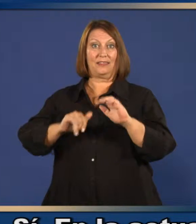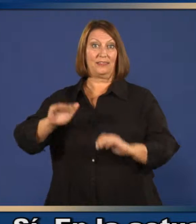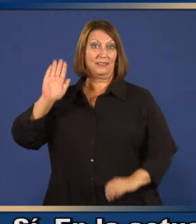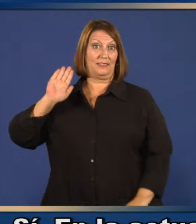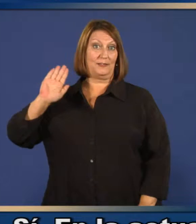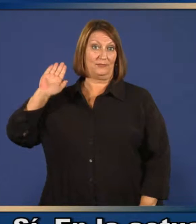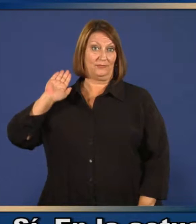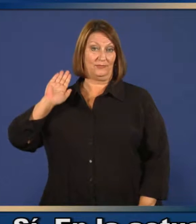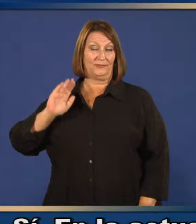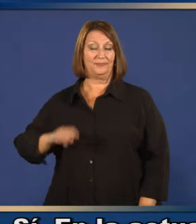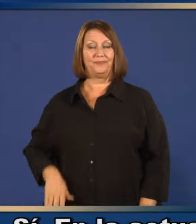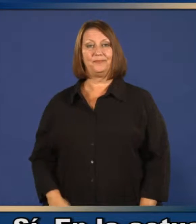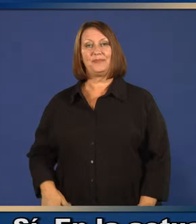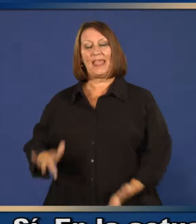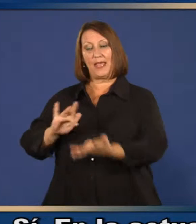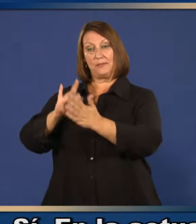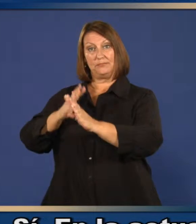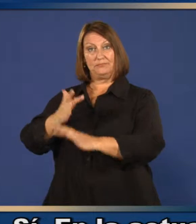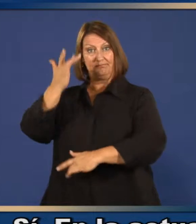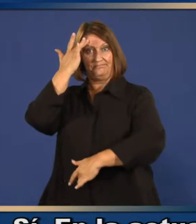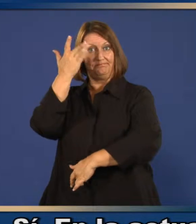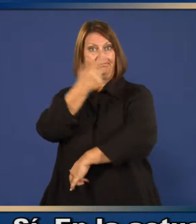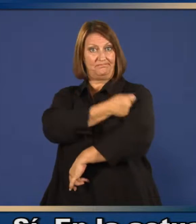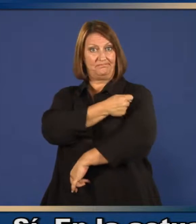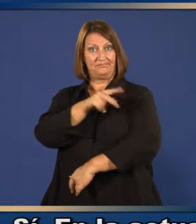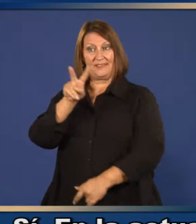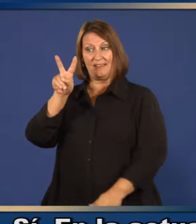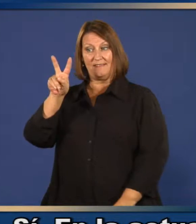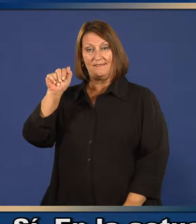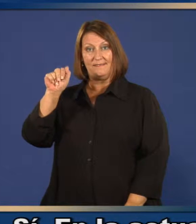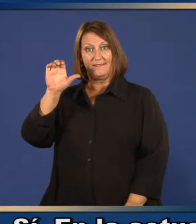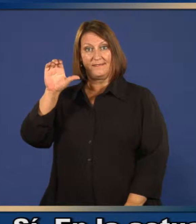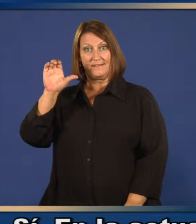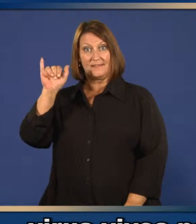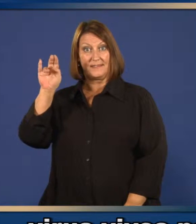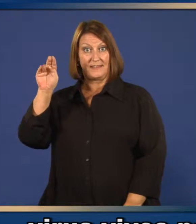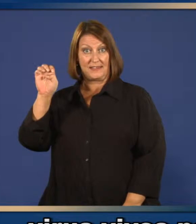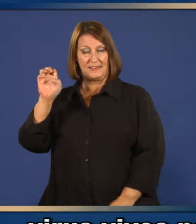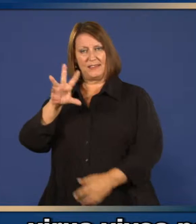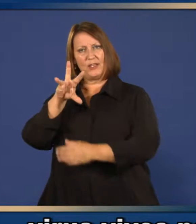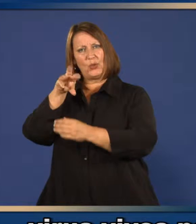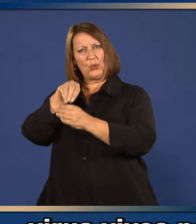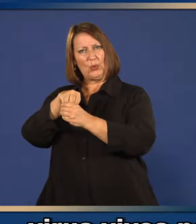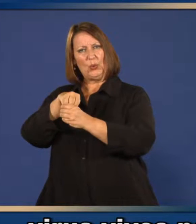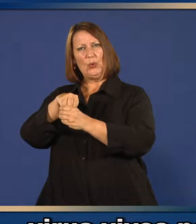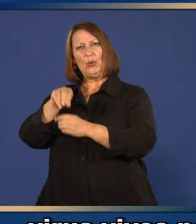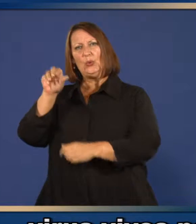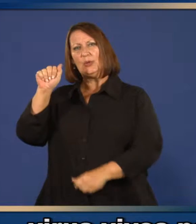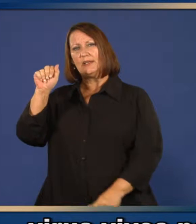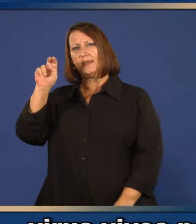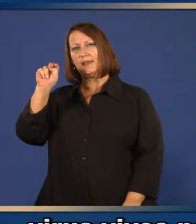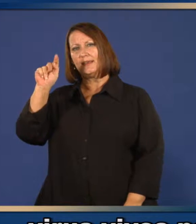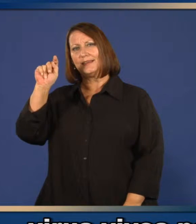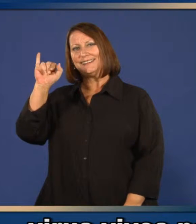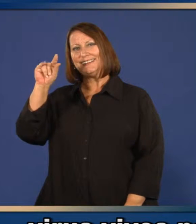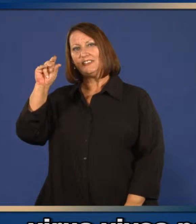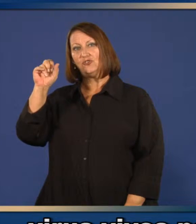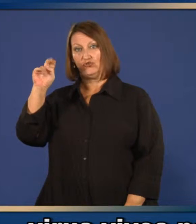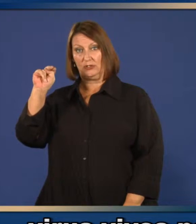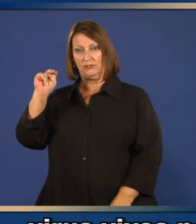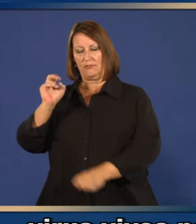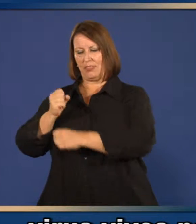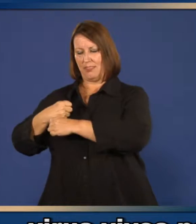Las vacunas contienen antígenos que son virus vivos pero muy debilitados,